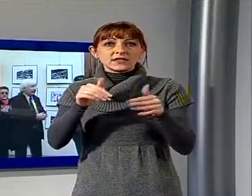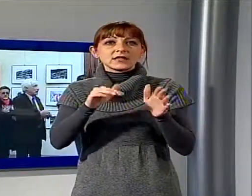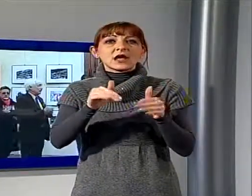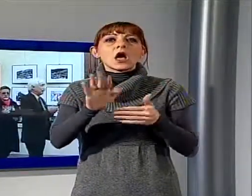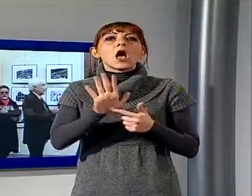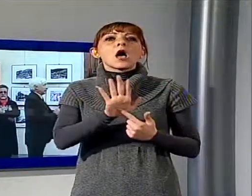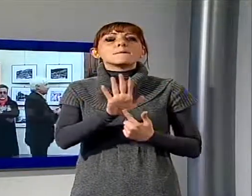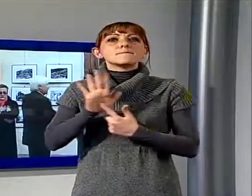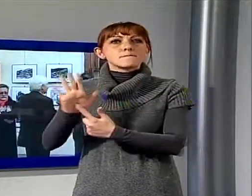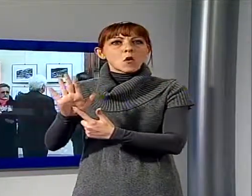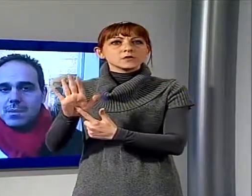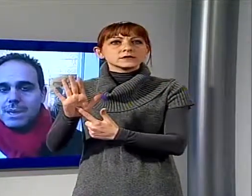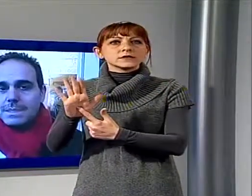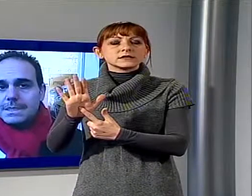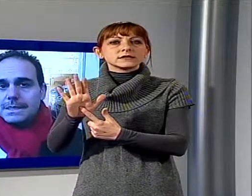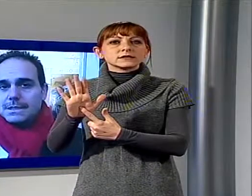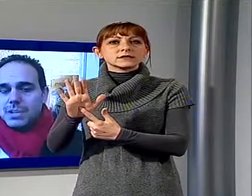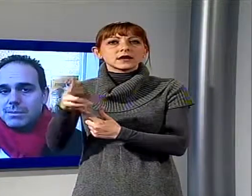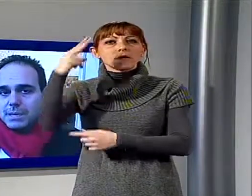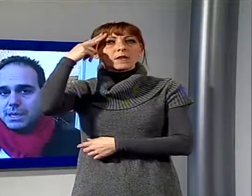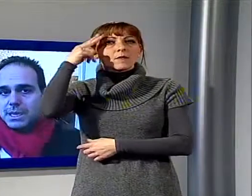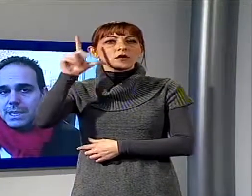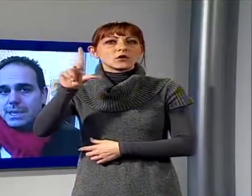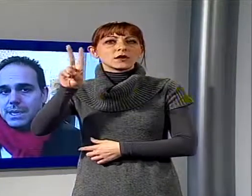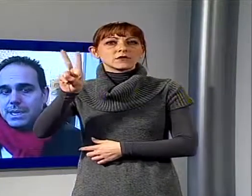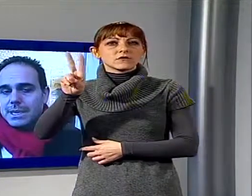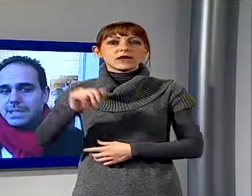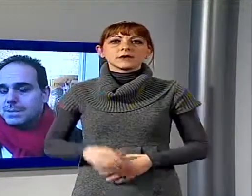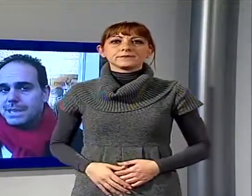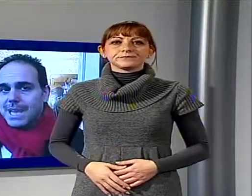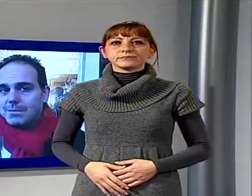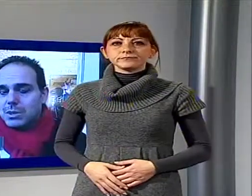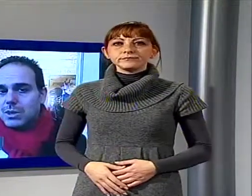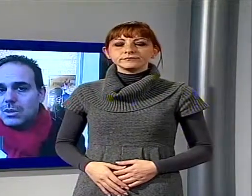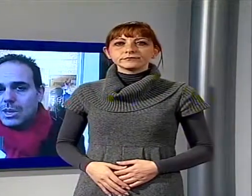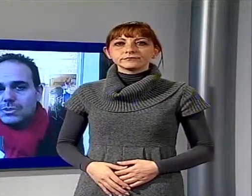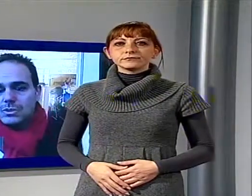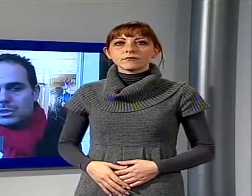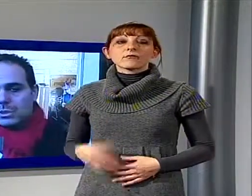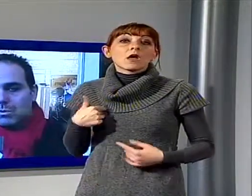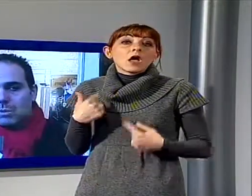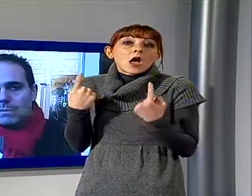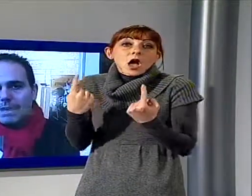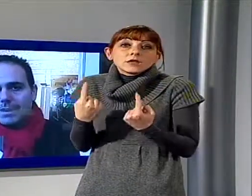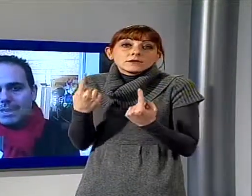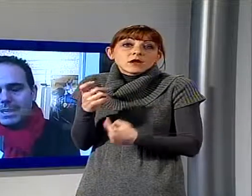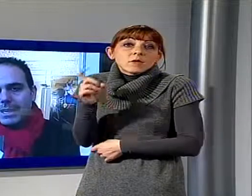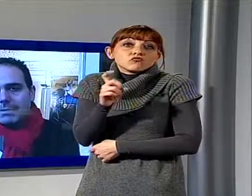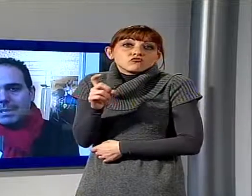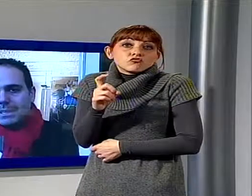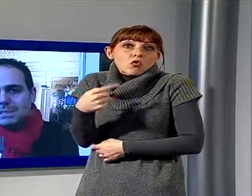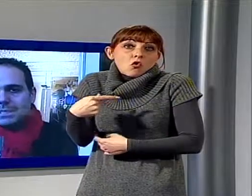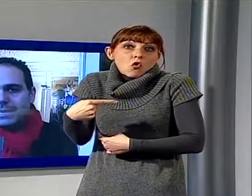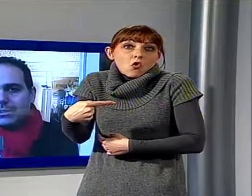restaurata Villa Argentina. Diciamo che aspettiamo a giorni o comunque a breve